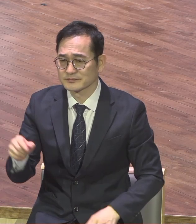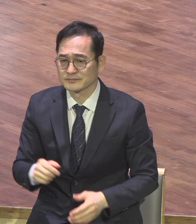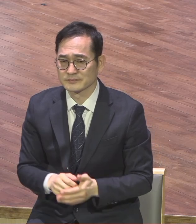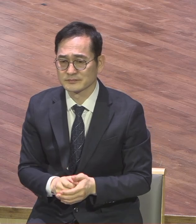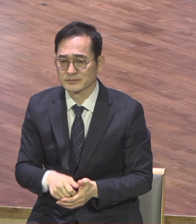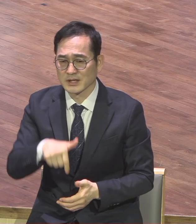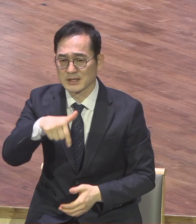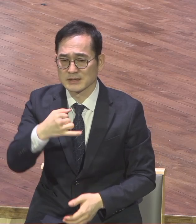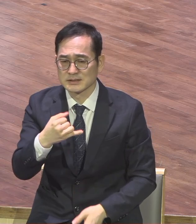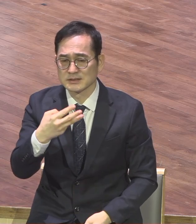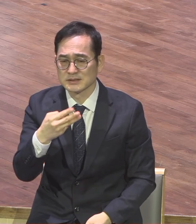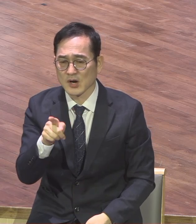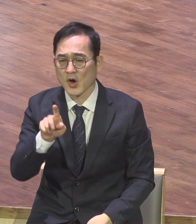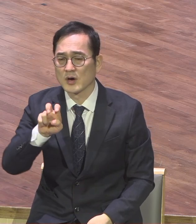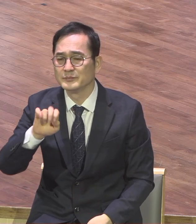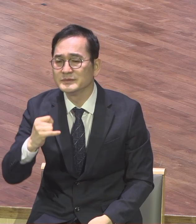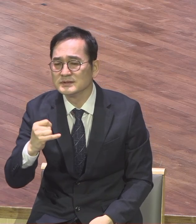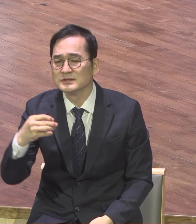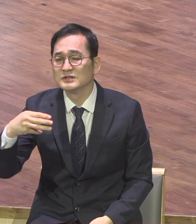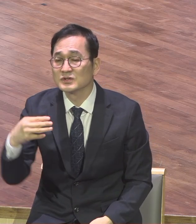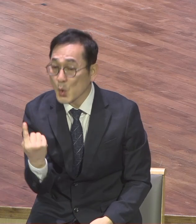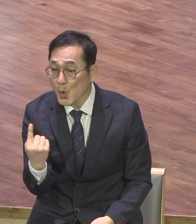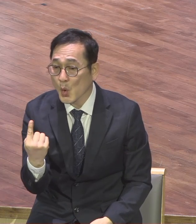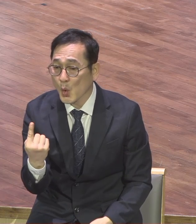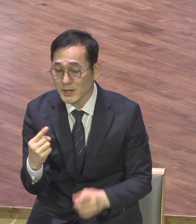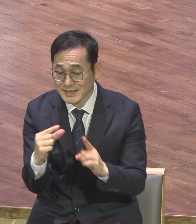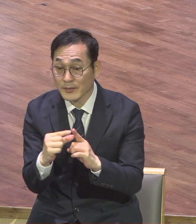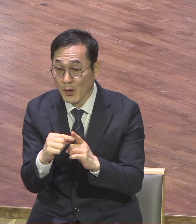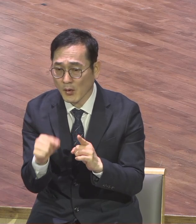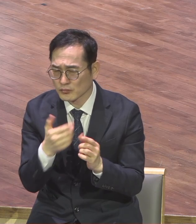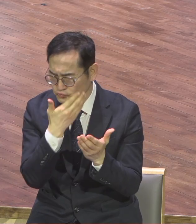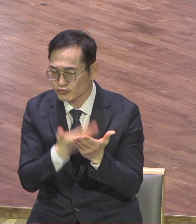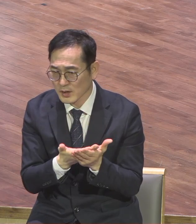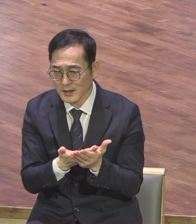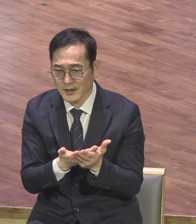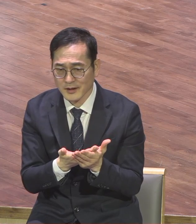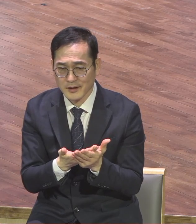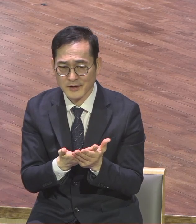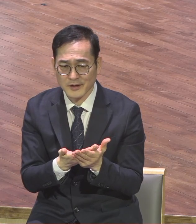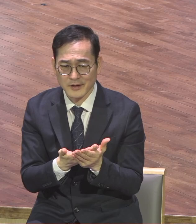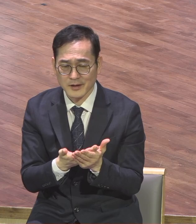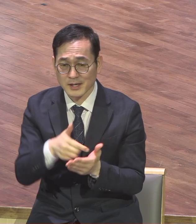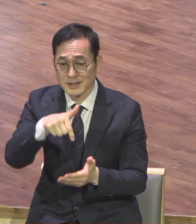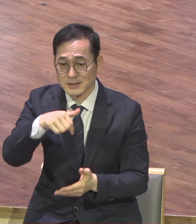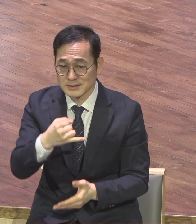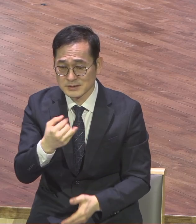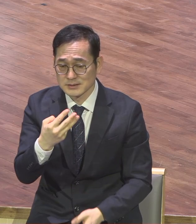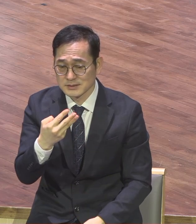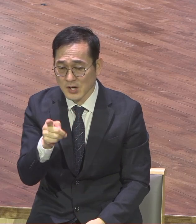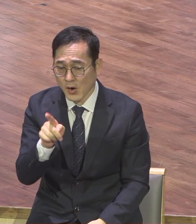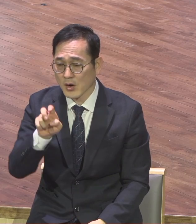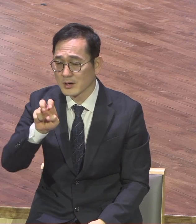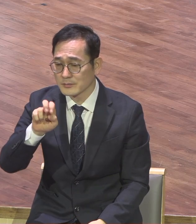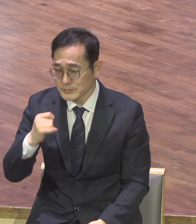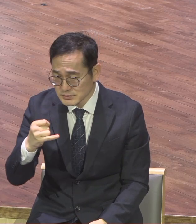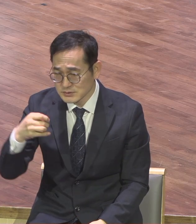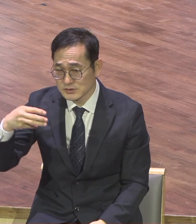그럼으로 라는 표현이 아주 중요해요 오늘 이 본문에 이 그럼으로는 1장에서부터